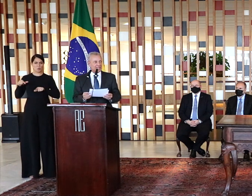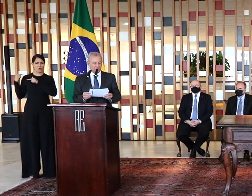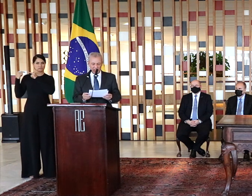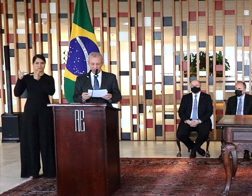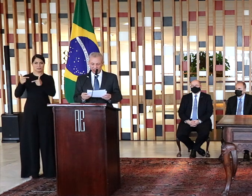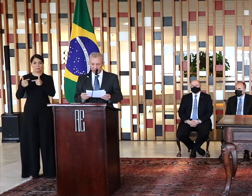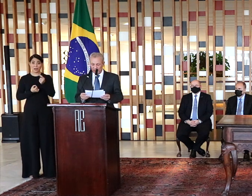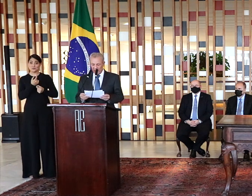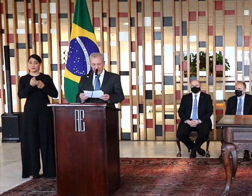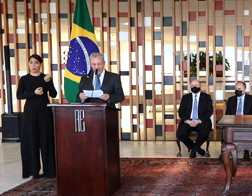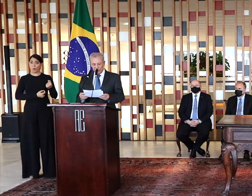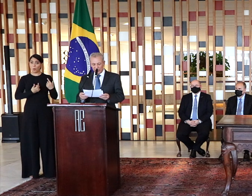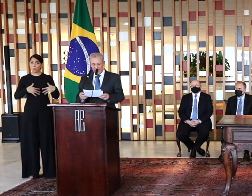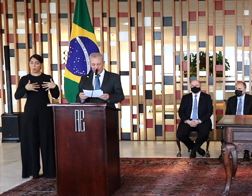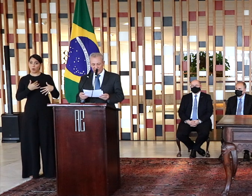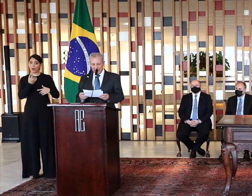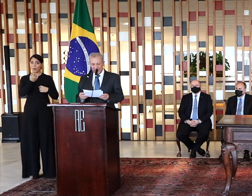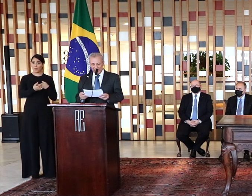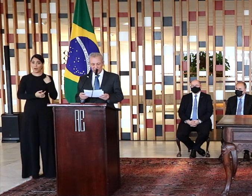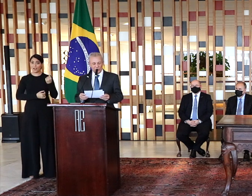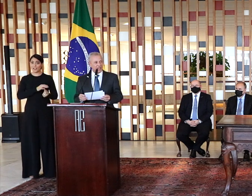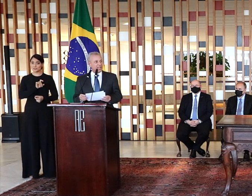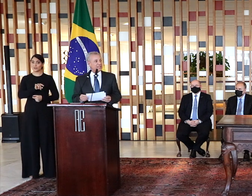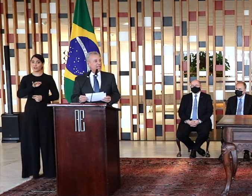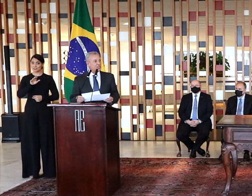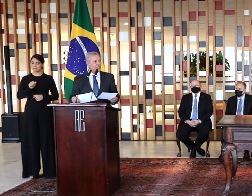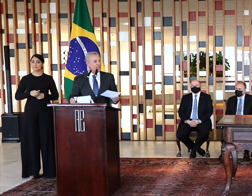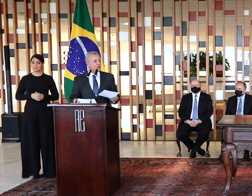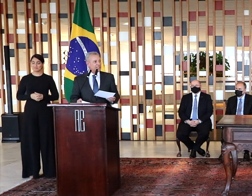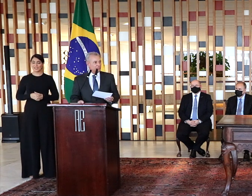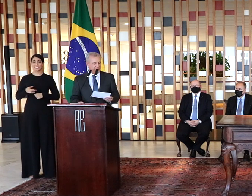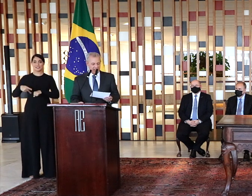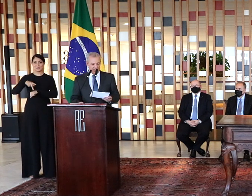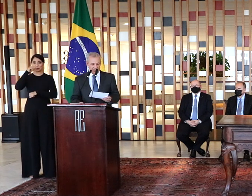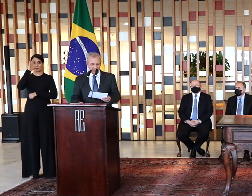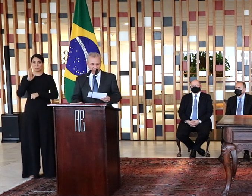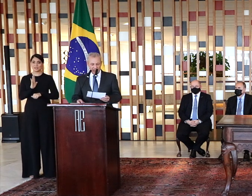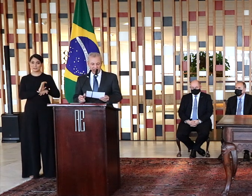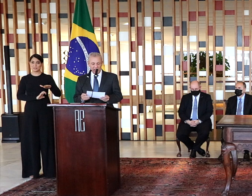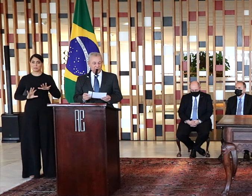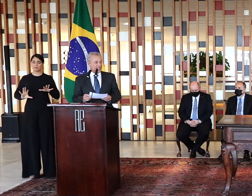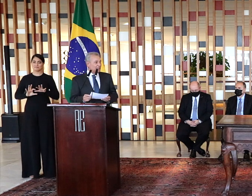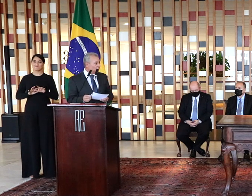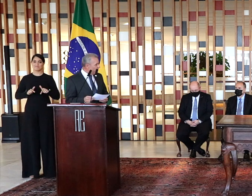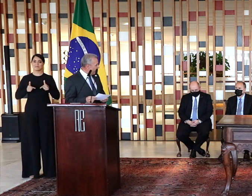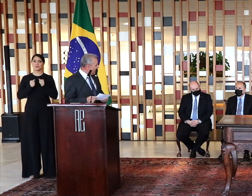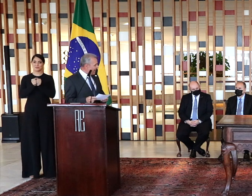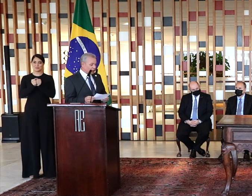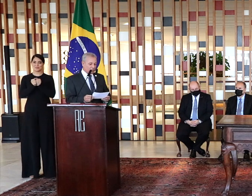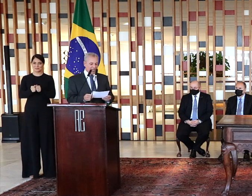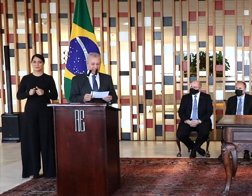as mais exóticas. É o Estado trabalhando em sinergia com as empresas. vida